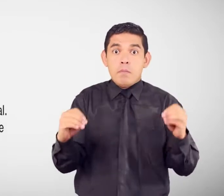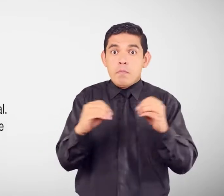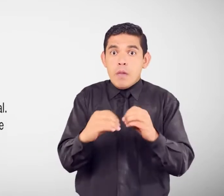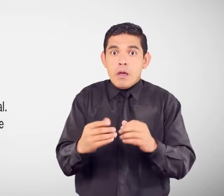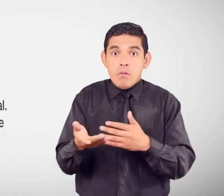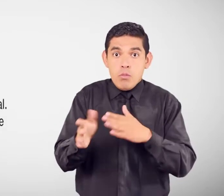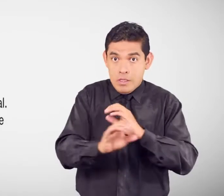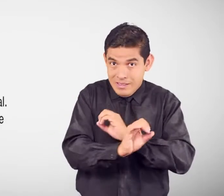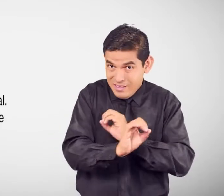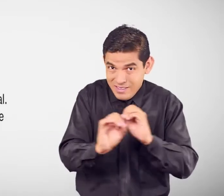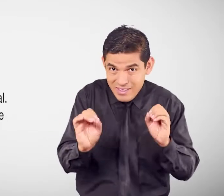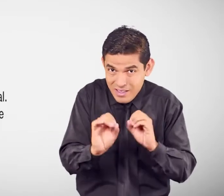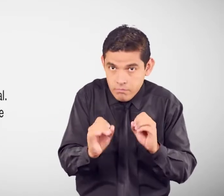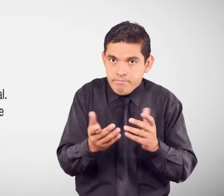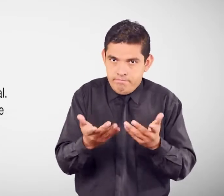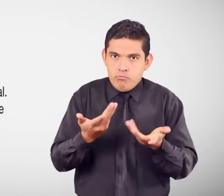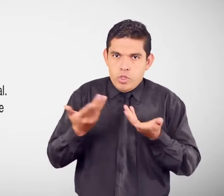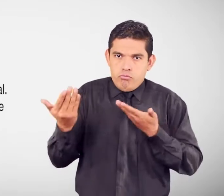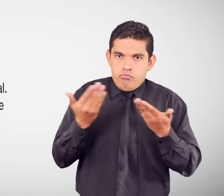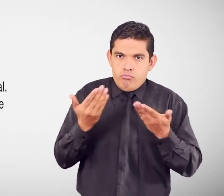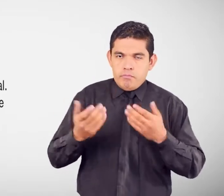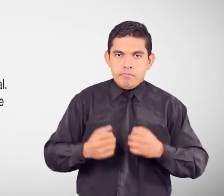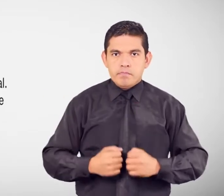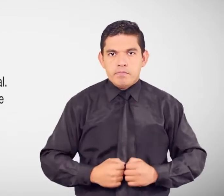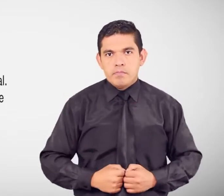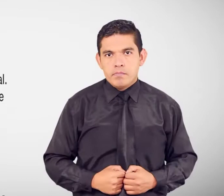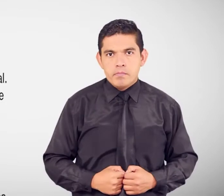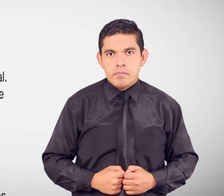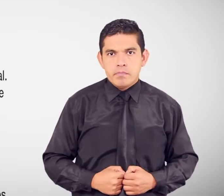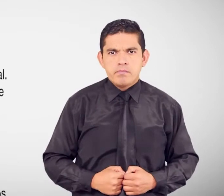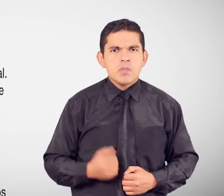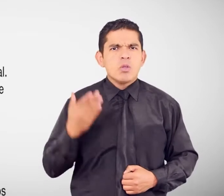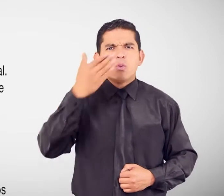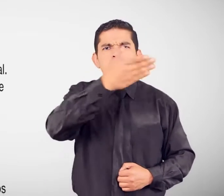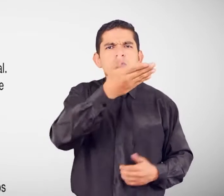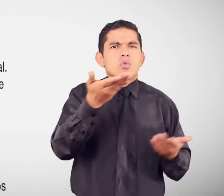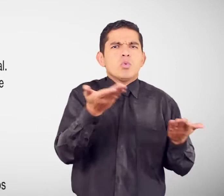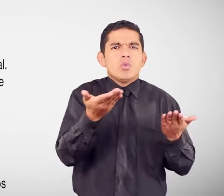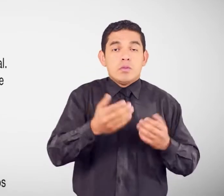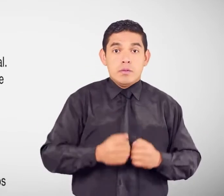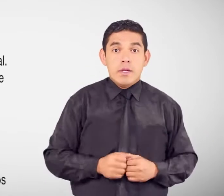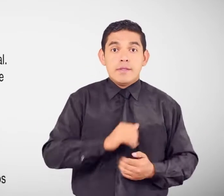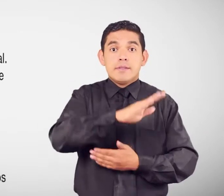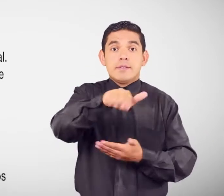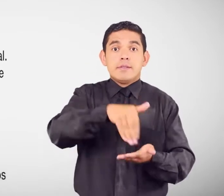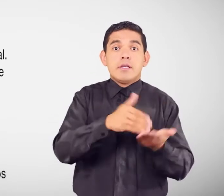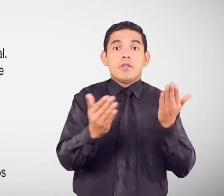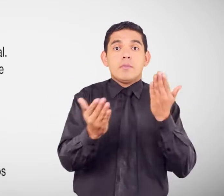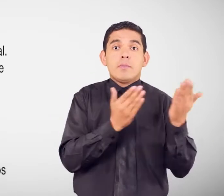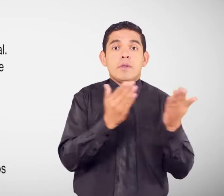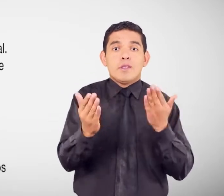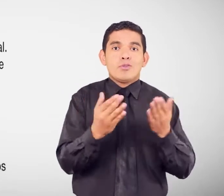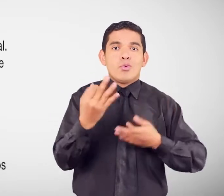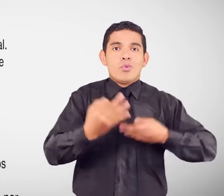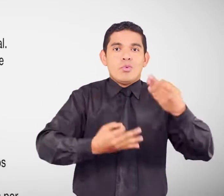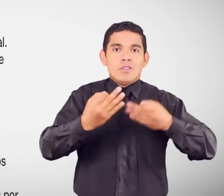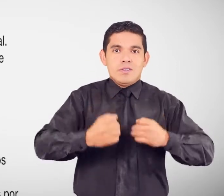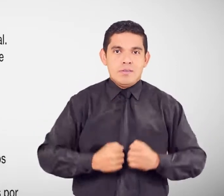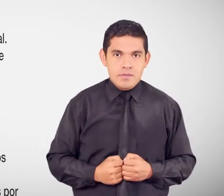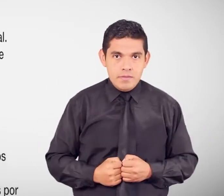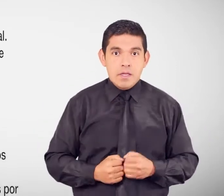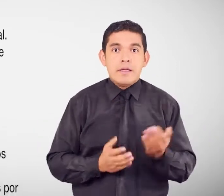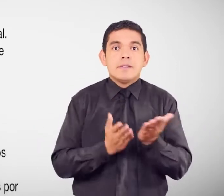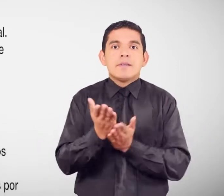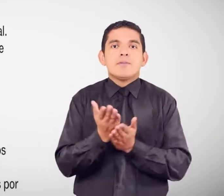De alguno de los ocupantes ¿A dónde acudir? Centros de mediación De la función judicial Servicios de